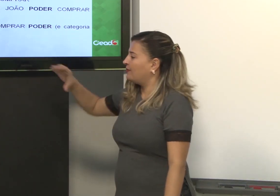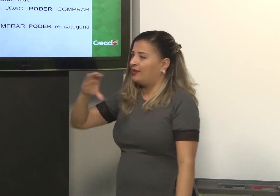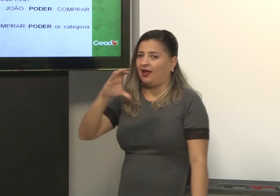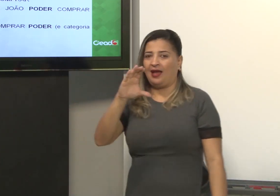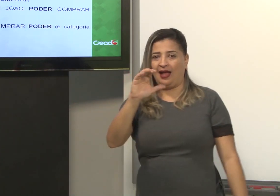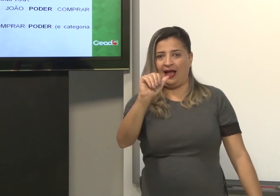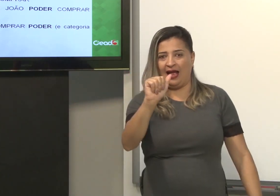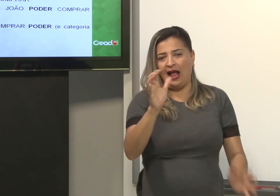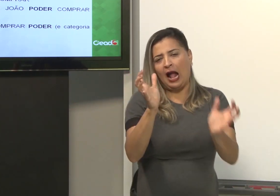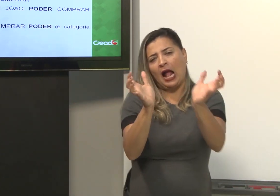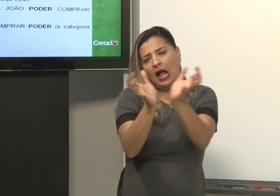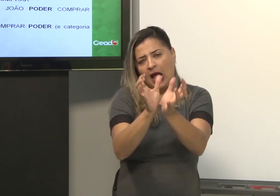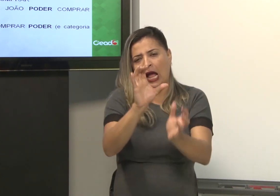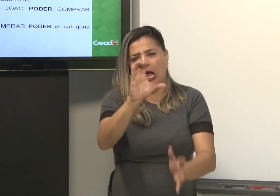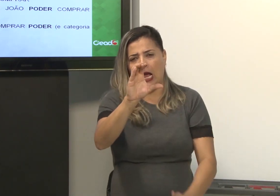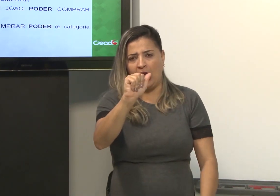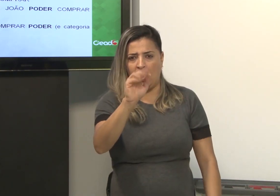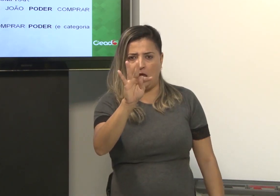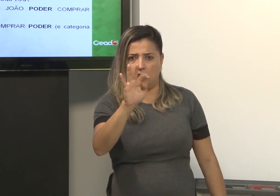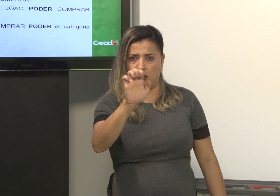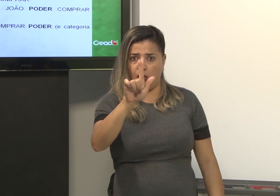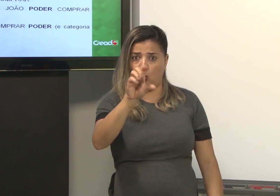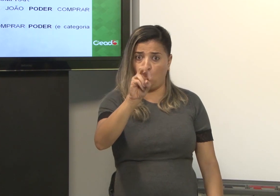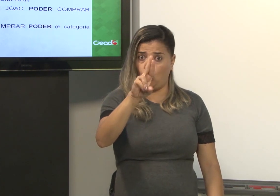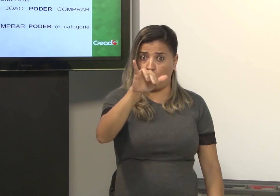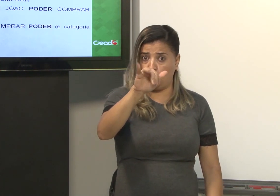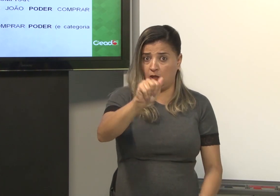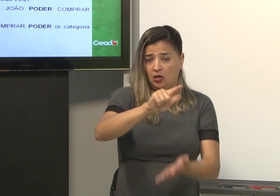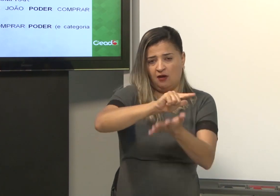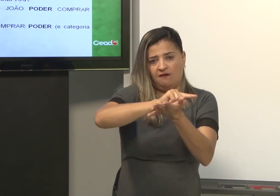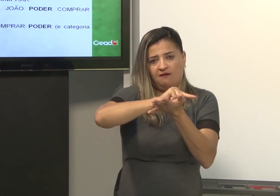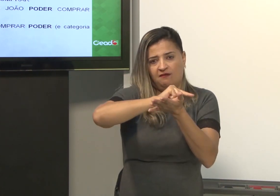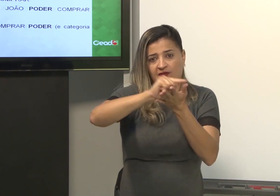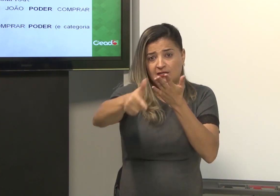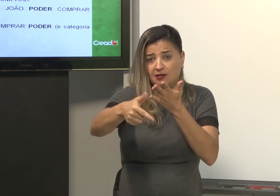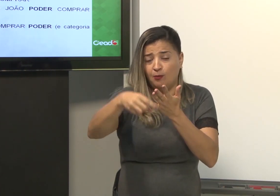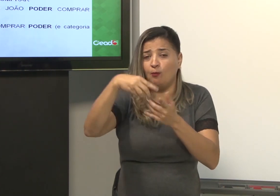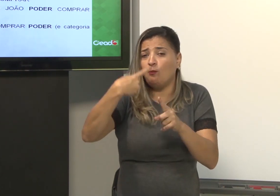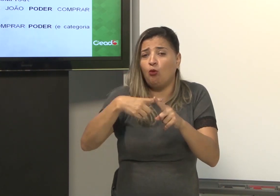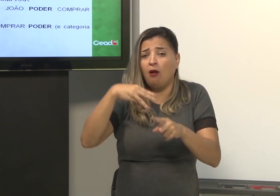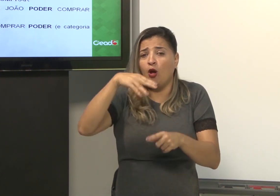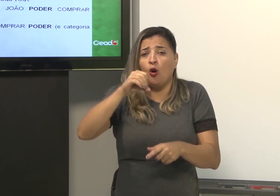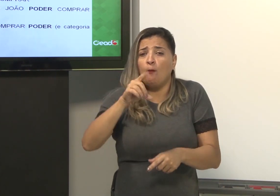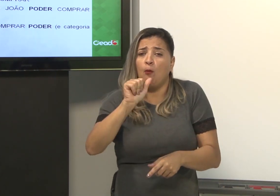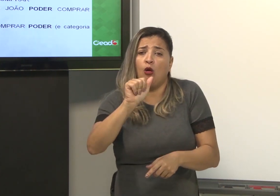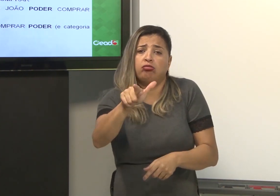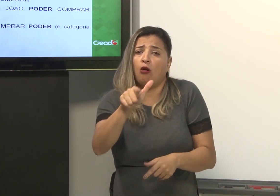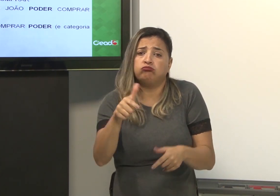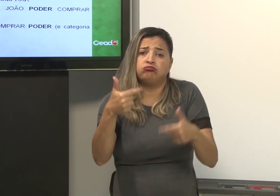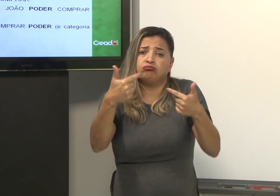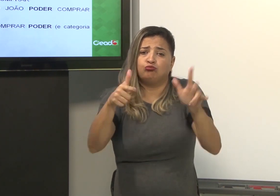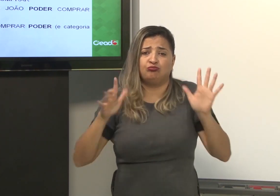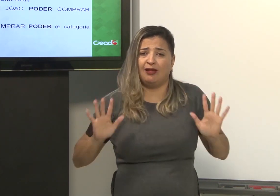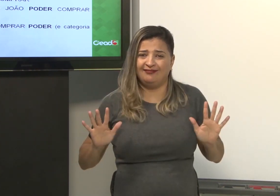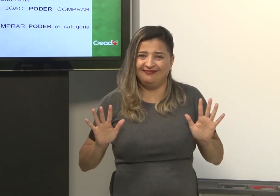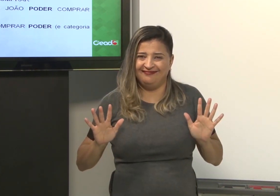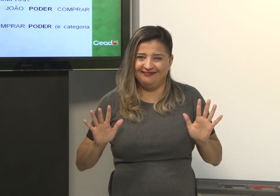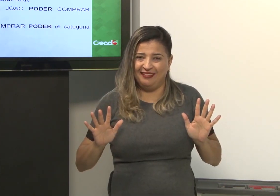O seria? Uma categoria vazia. Por quê? Não tem o verbo modal aqui.